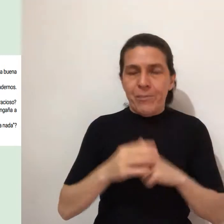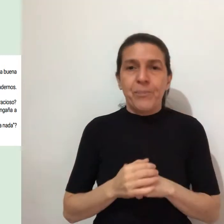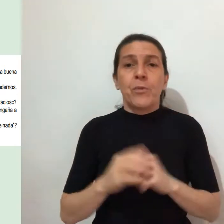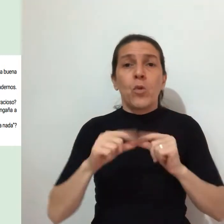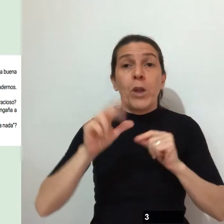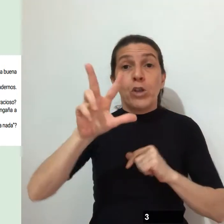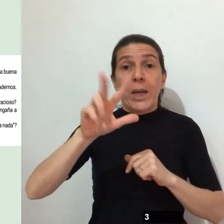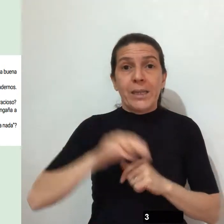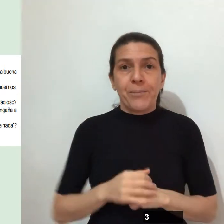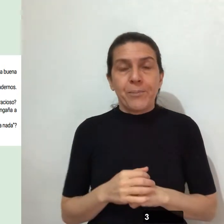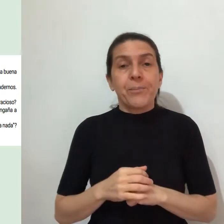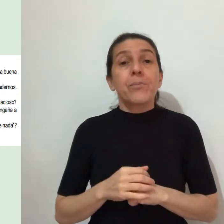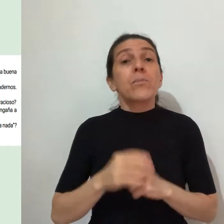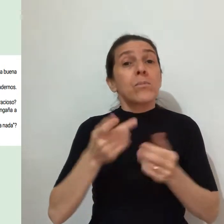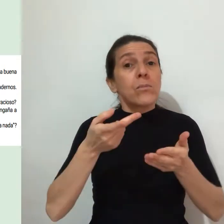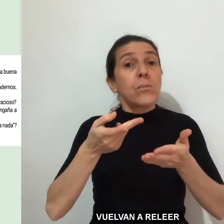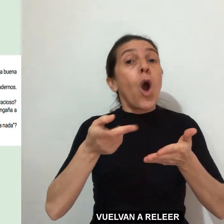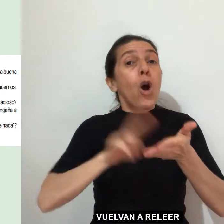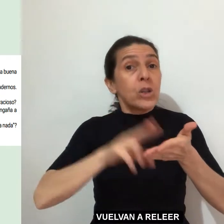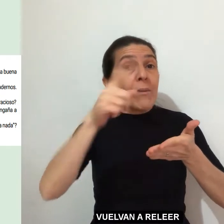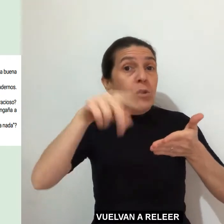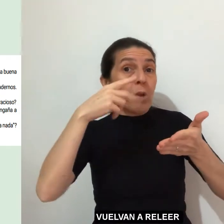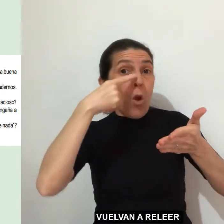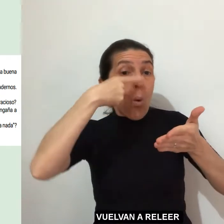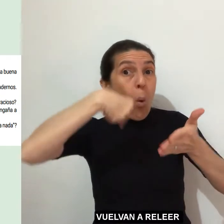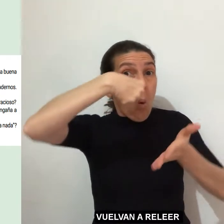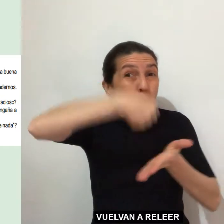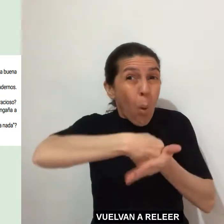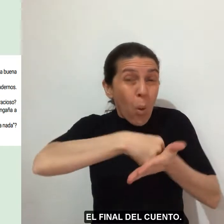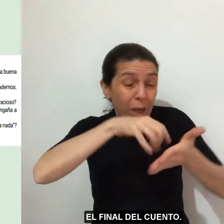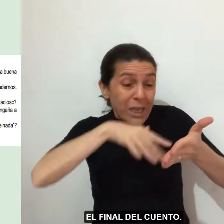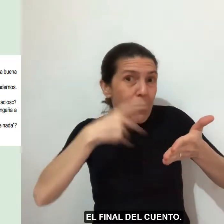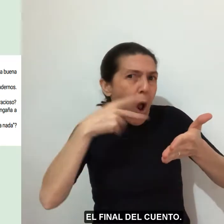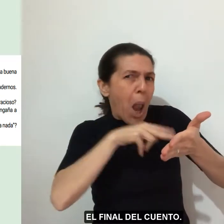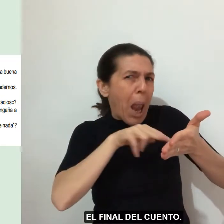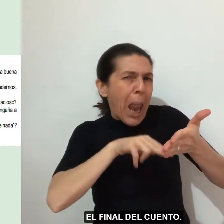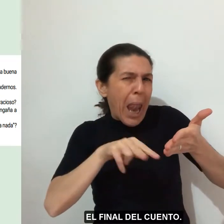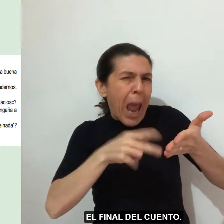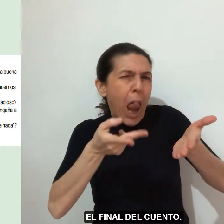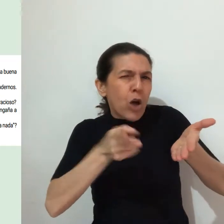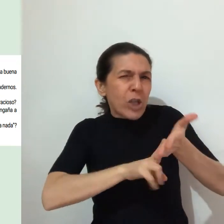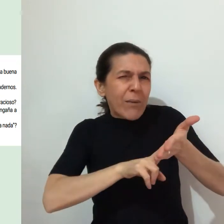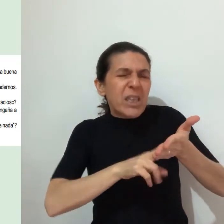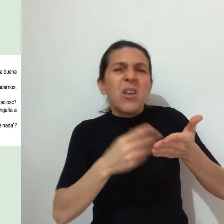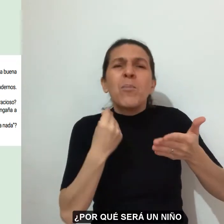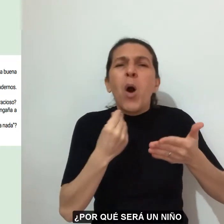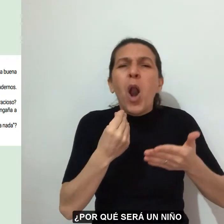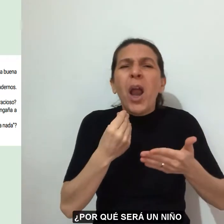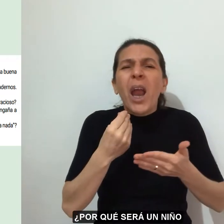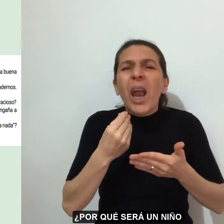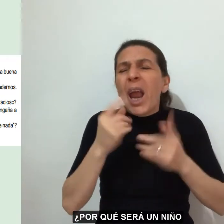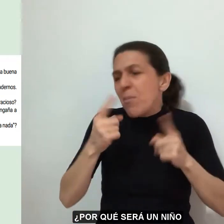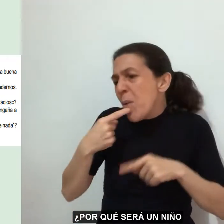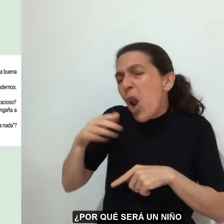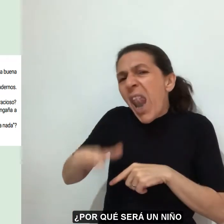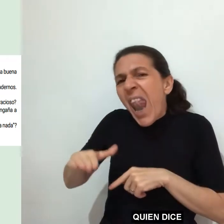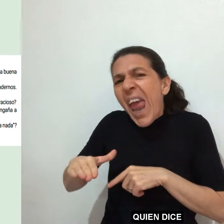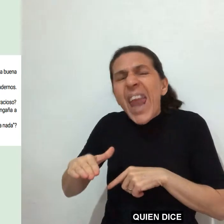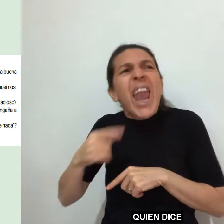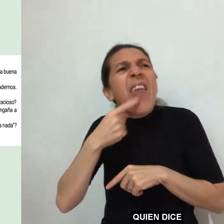3. Vuelvan a releer el final del cuento. ¿Por qué será un niño que dice,